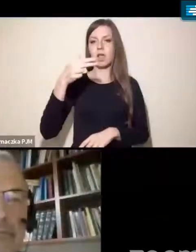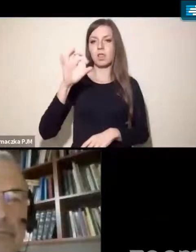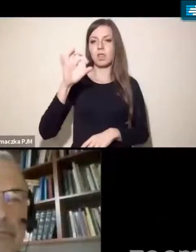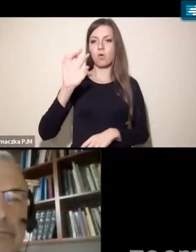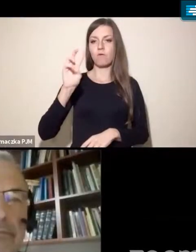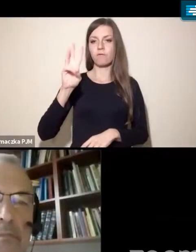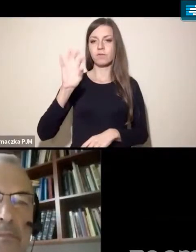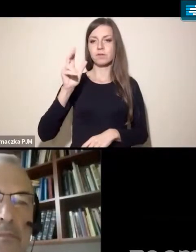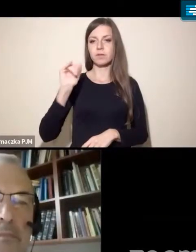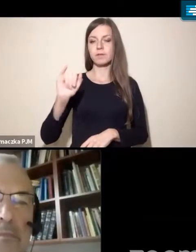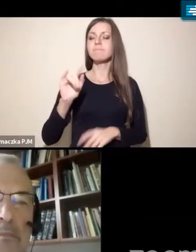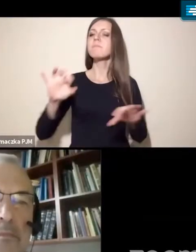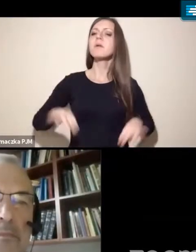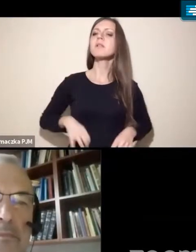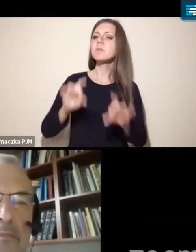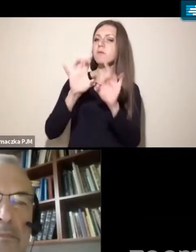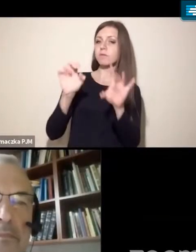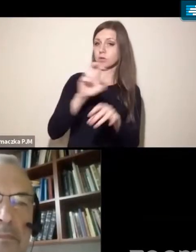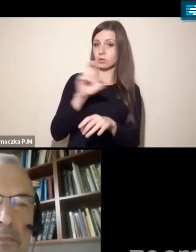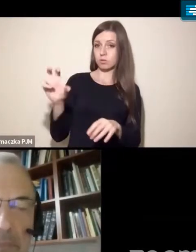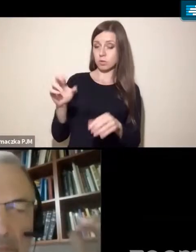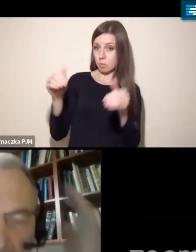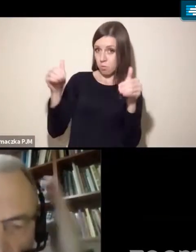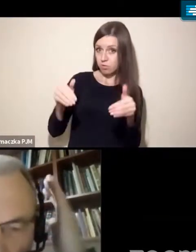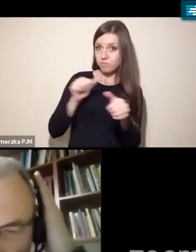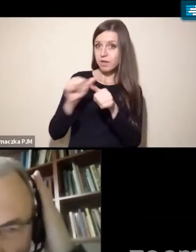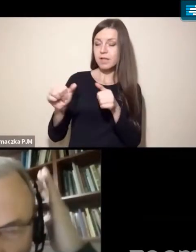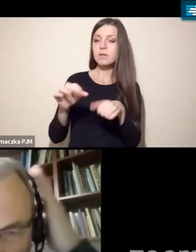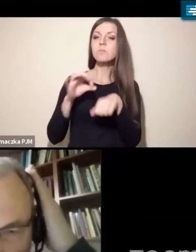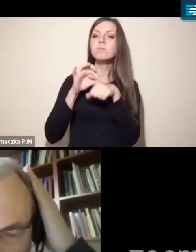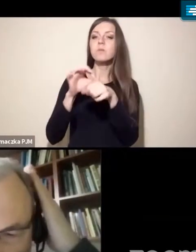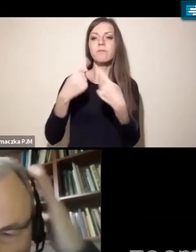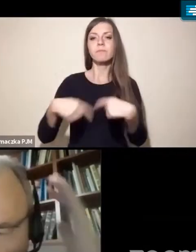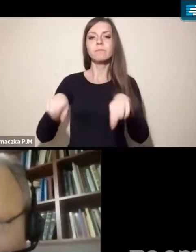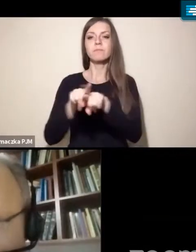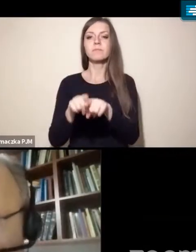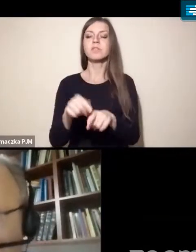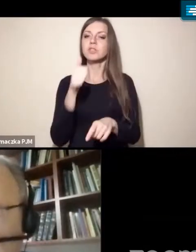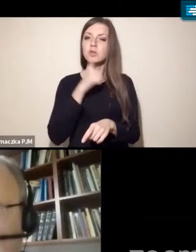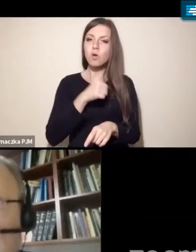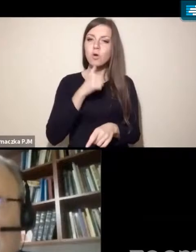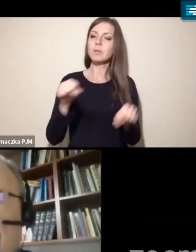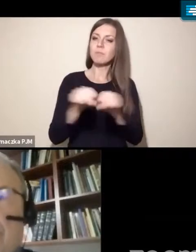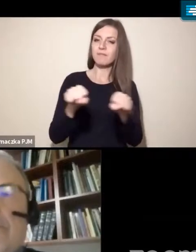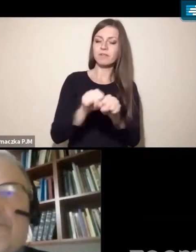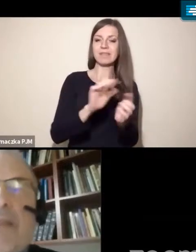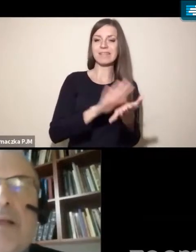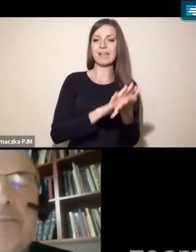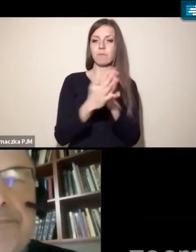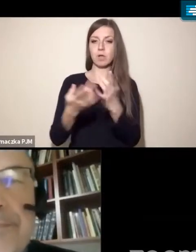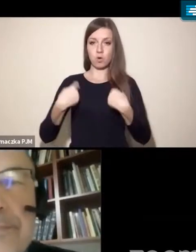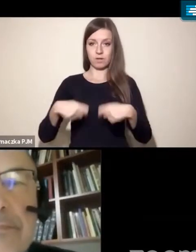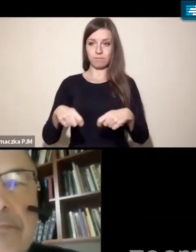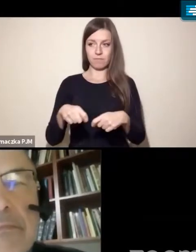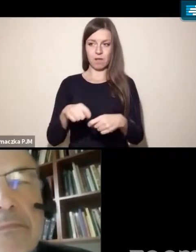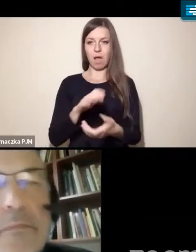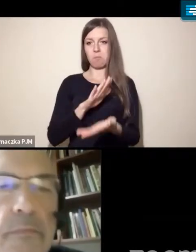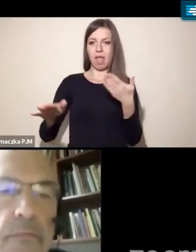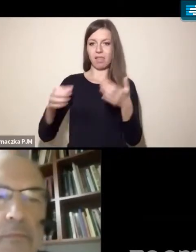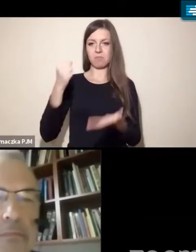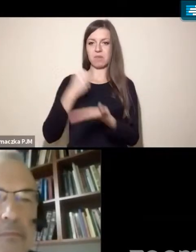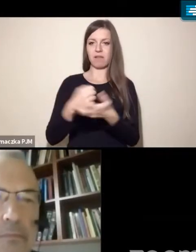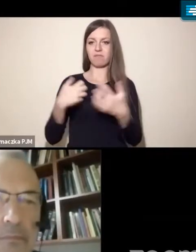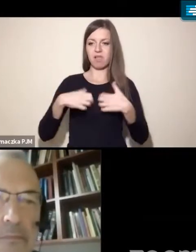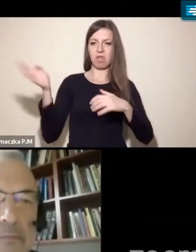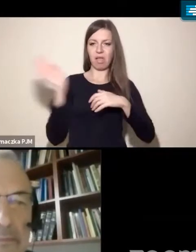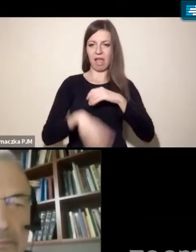Profesorze, czy według Pana możliwe jest przeprowadzenie zielonej i sprawiedliwej transformacji rolnictwa bez praw zwierząt? Ma Pan